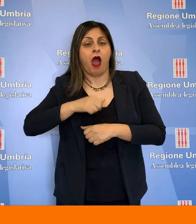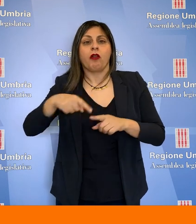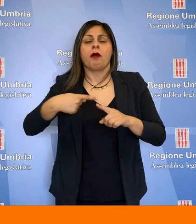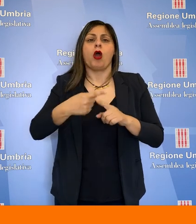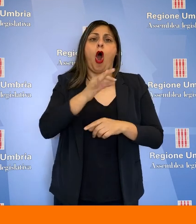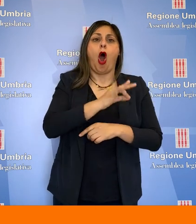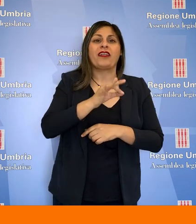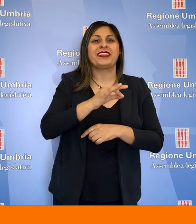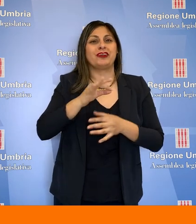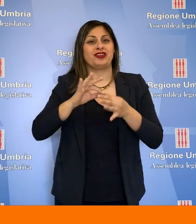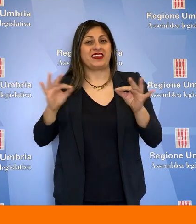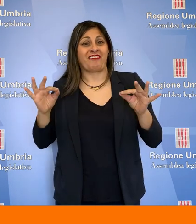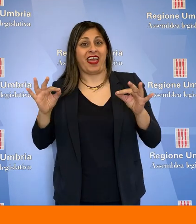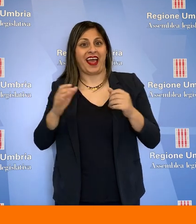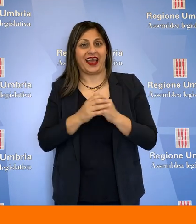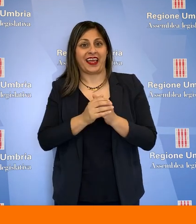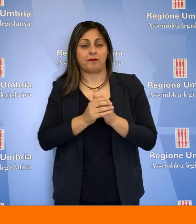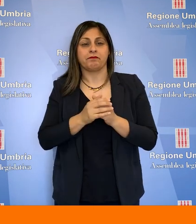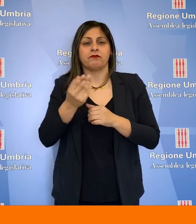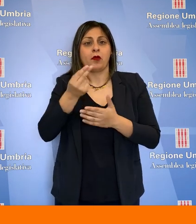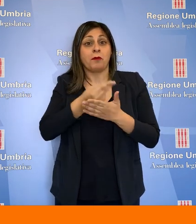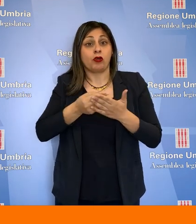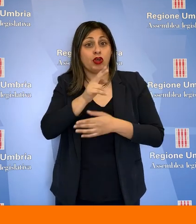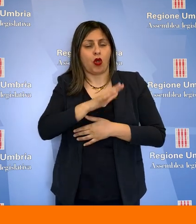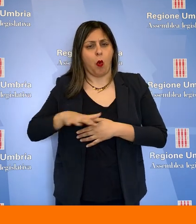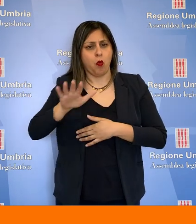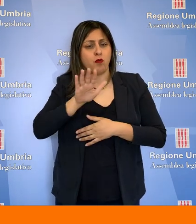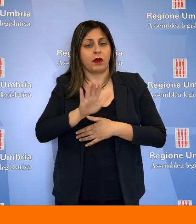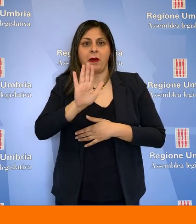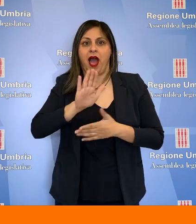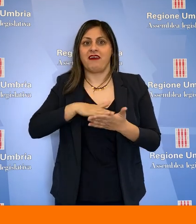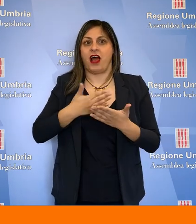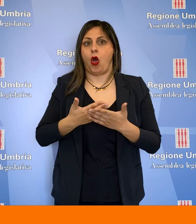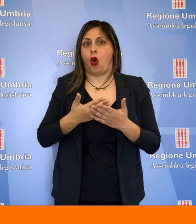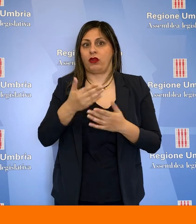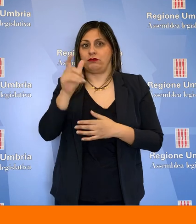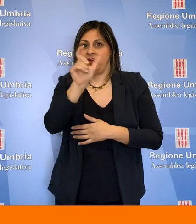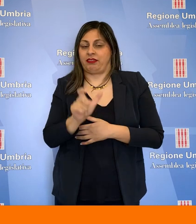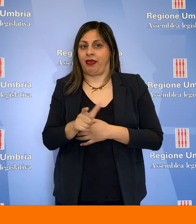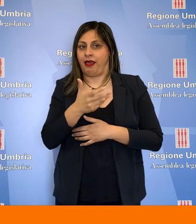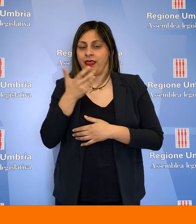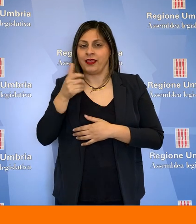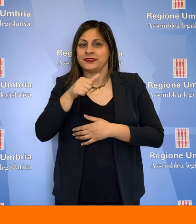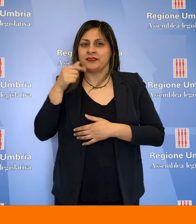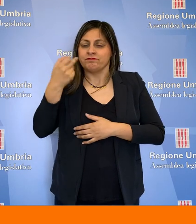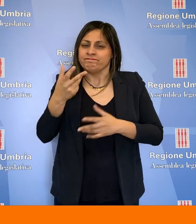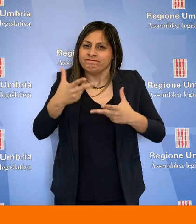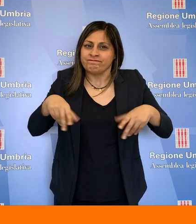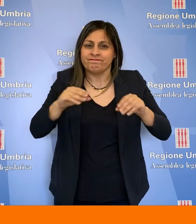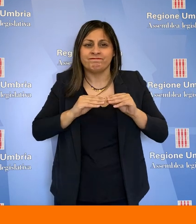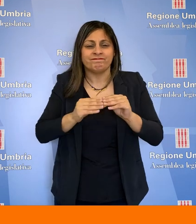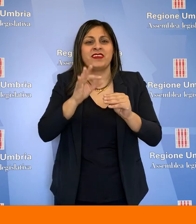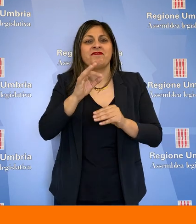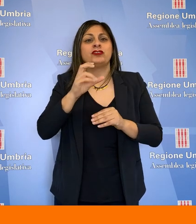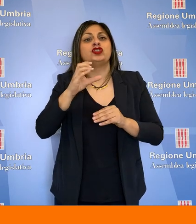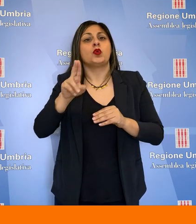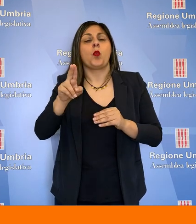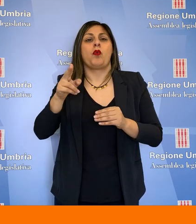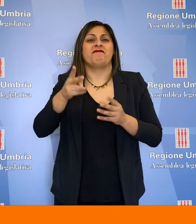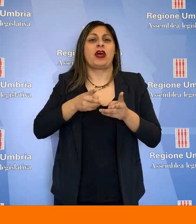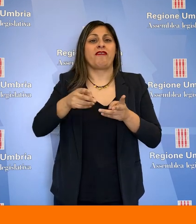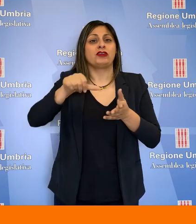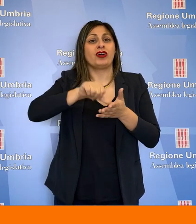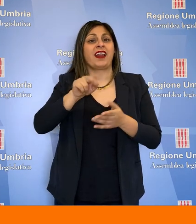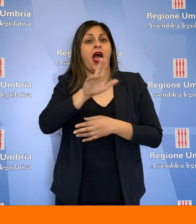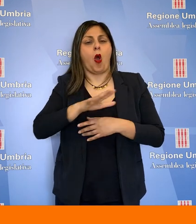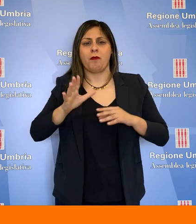Civitavecchia e quindi il progetto tutto Umbro di pertinenza, ma di importanza nazionale, del rifacimento dell'intera ferrovia